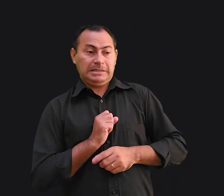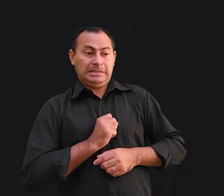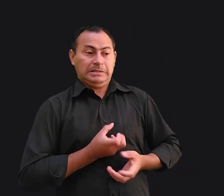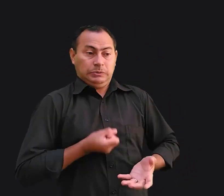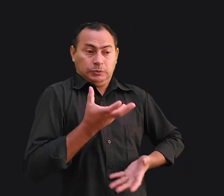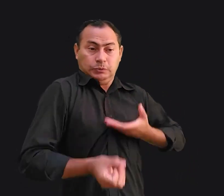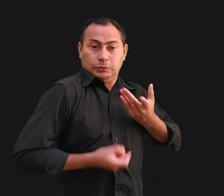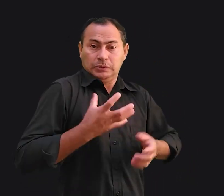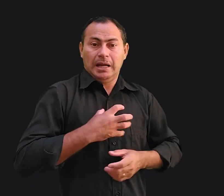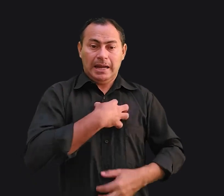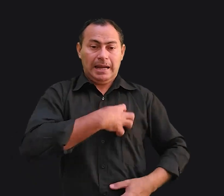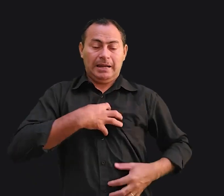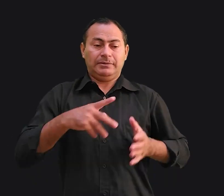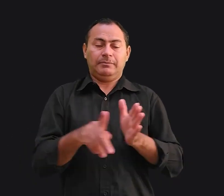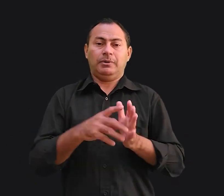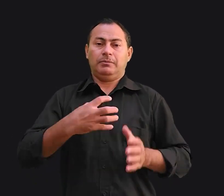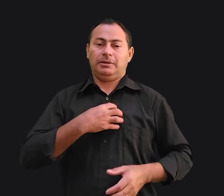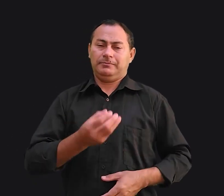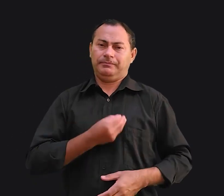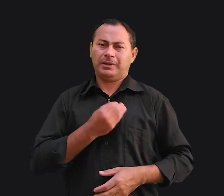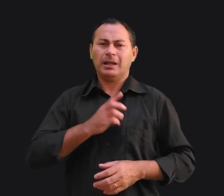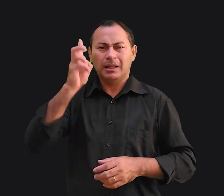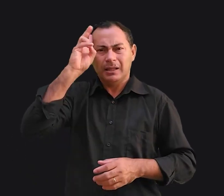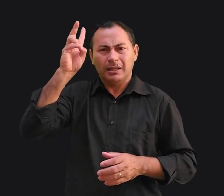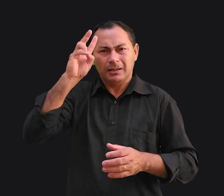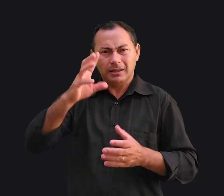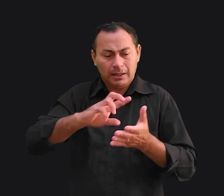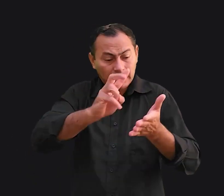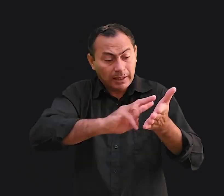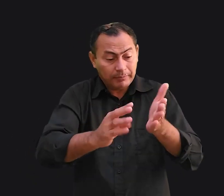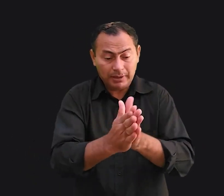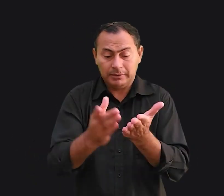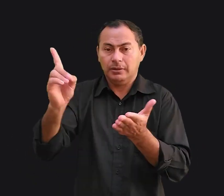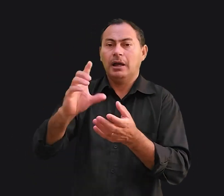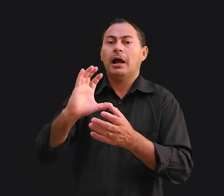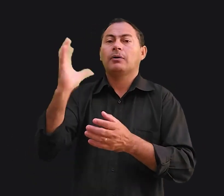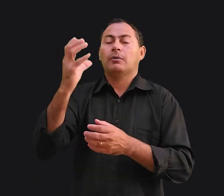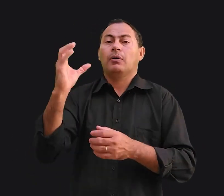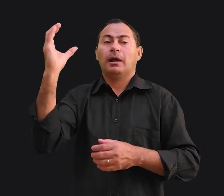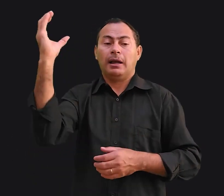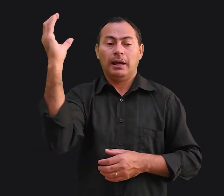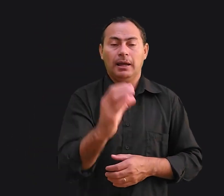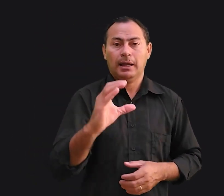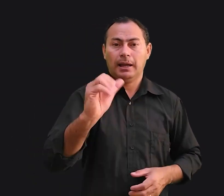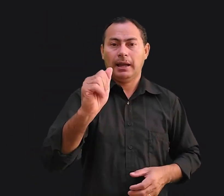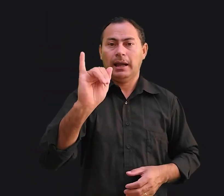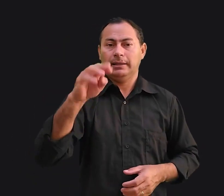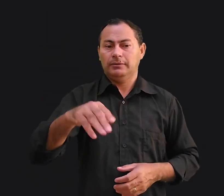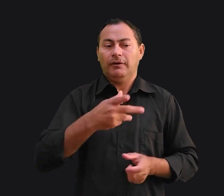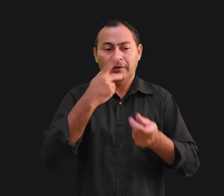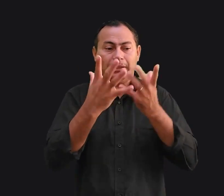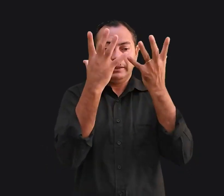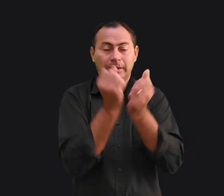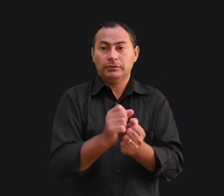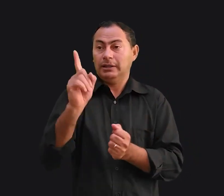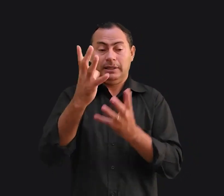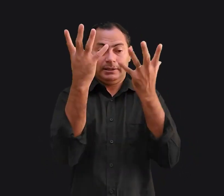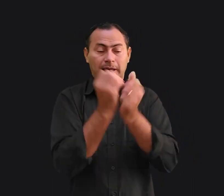tem de si mesmo. Lemos na Bíblia que isso foi o que aconteceu com Caim. Quando Deus disse que não aceitava Caim nem